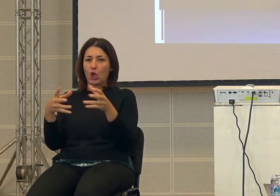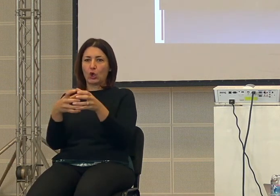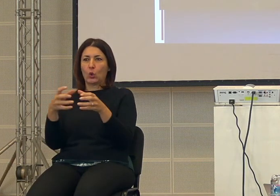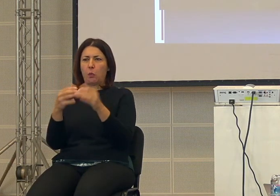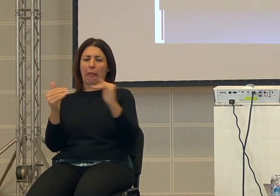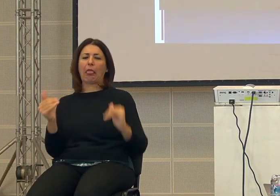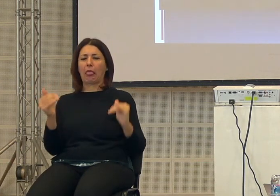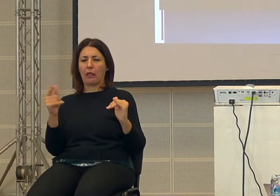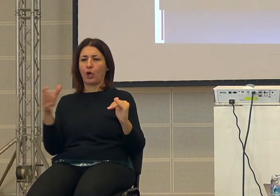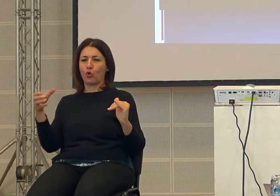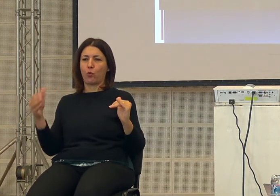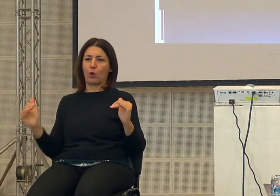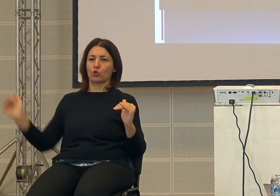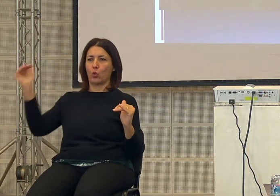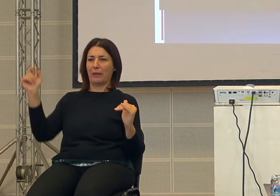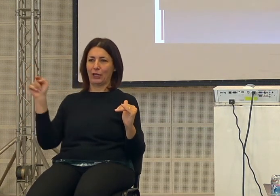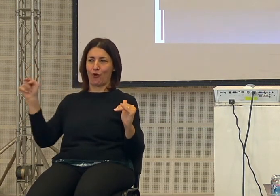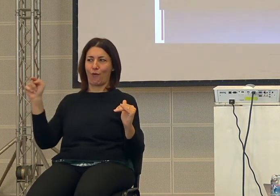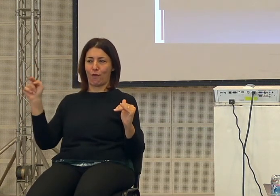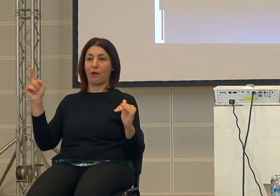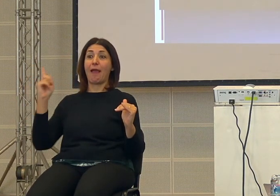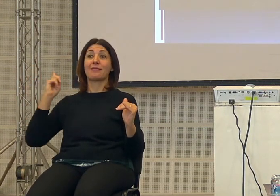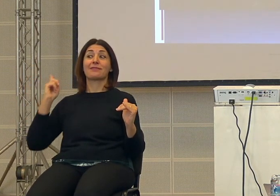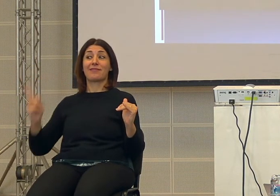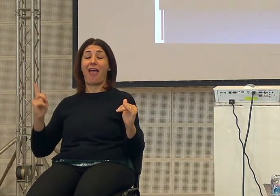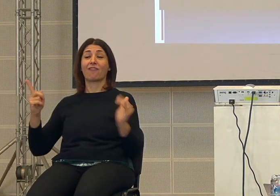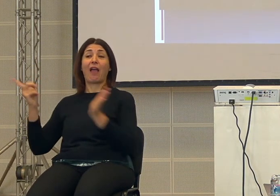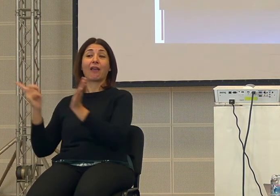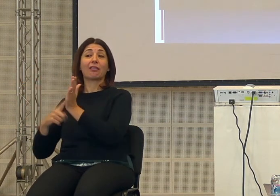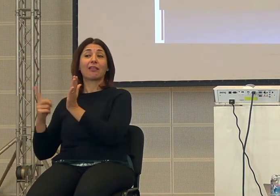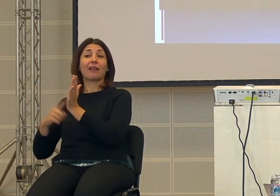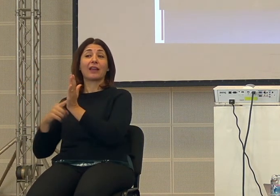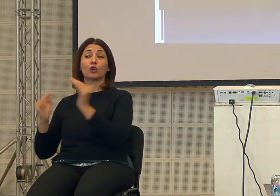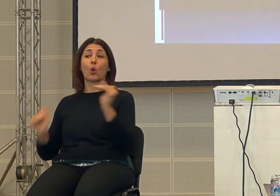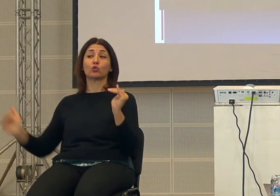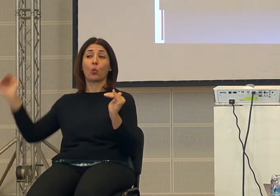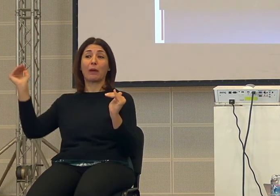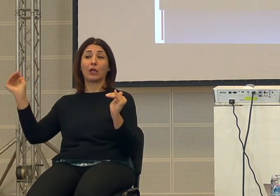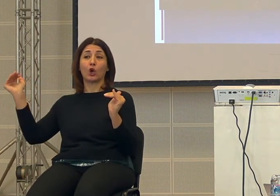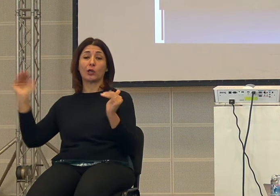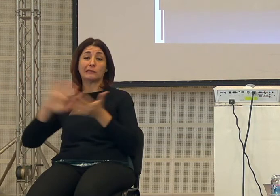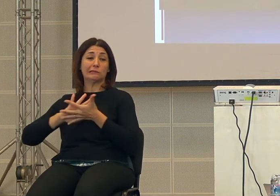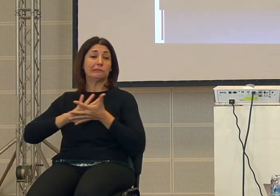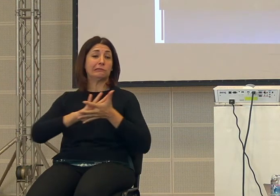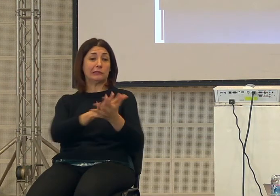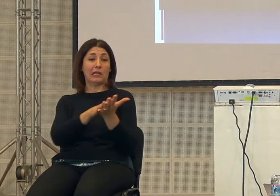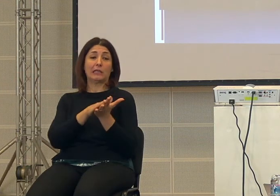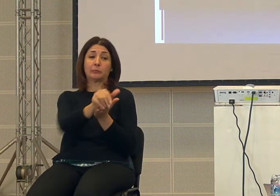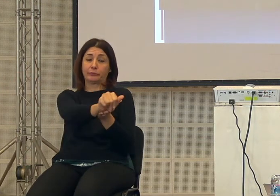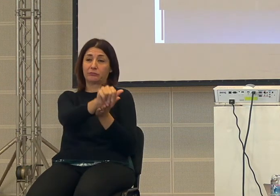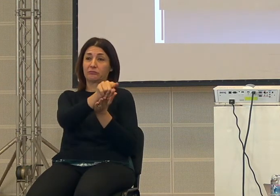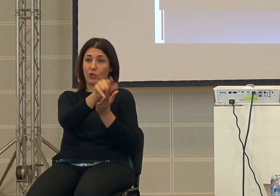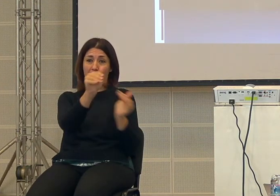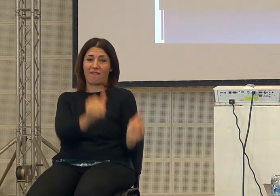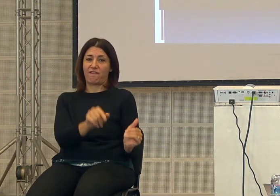superiori e le razze superiori devono hanno il diritto perché sono superiori di spazzare via quelle inferiori e